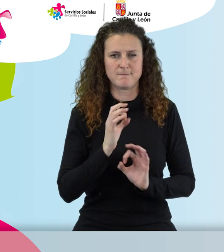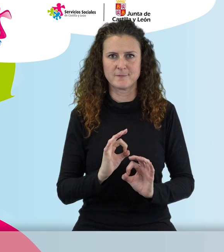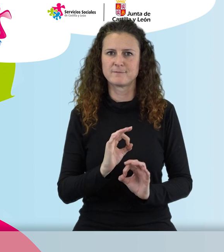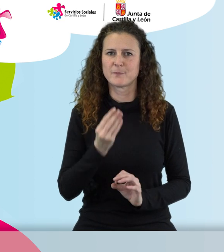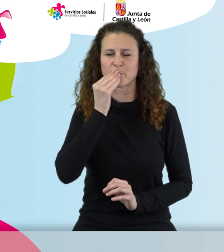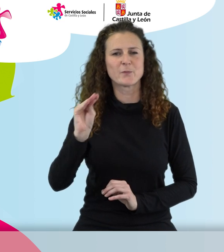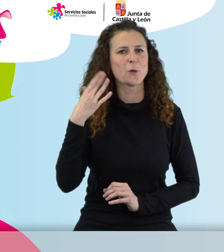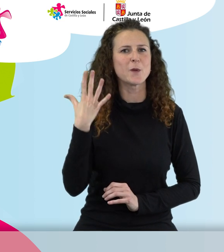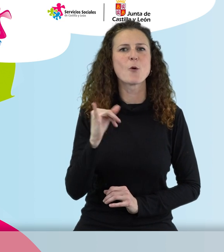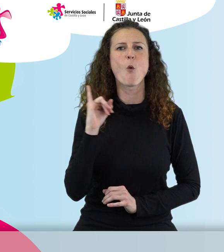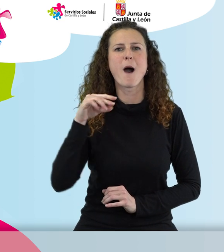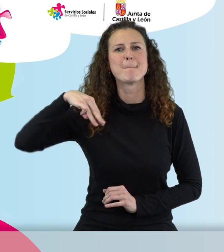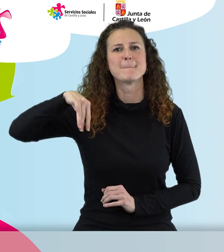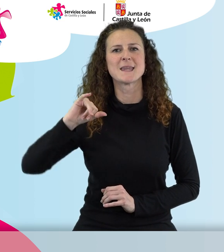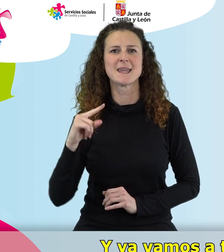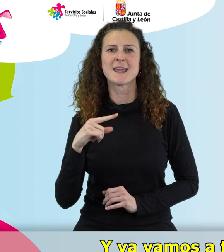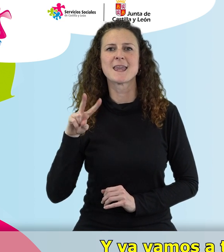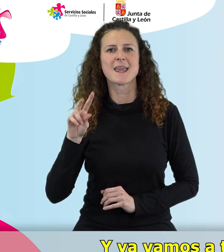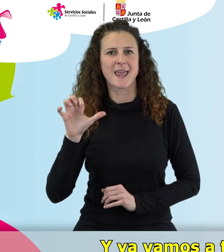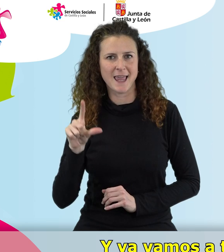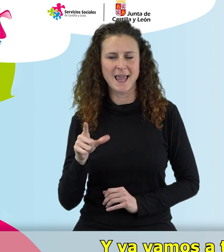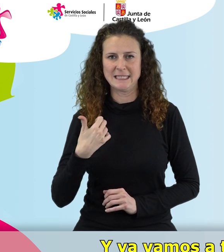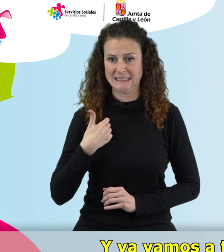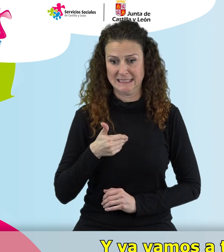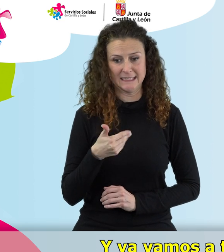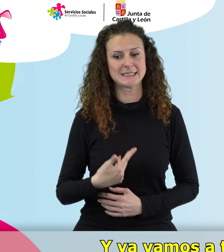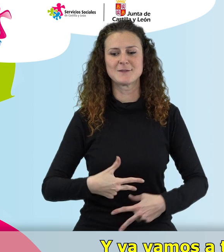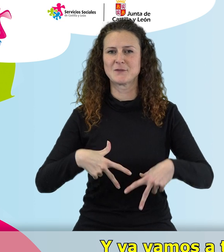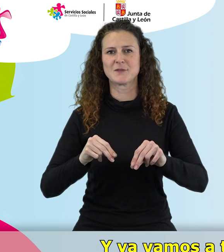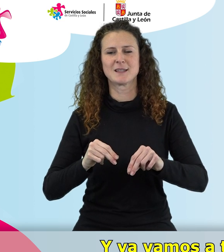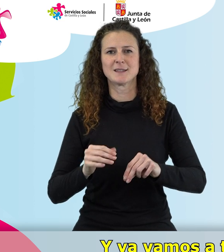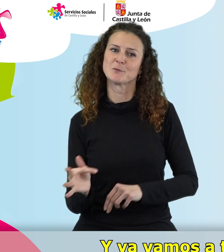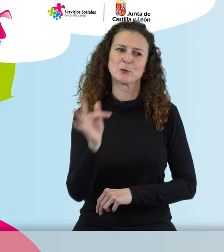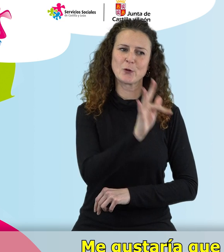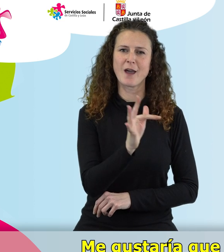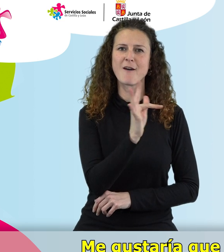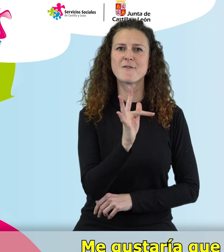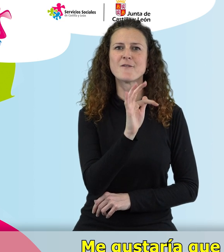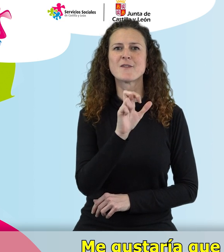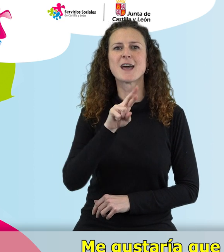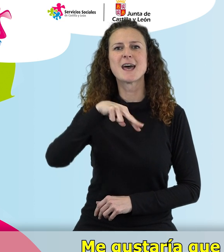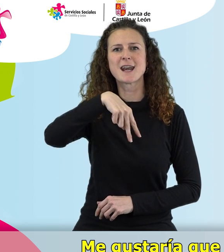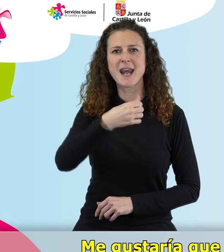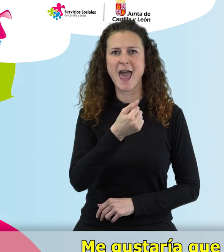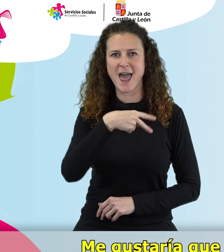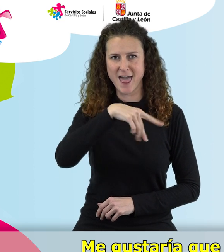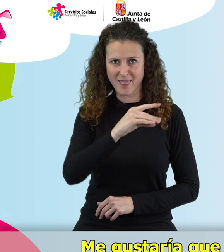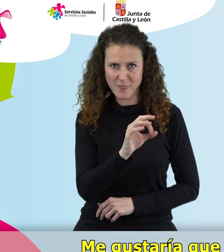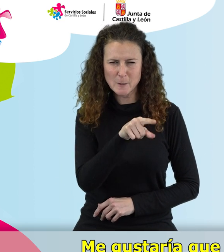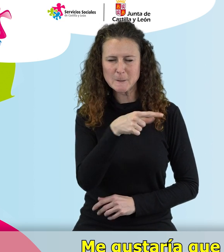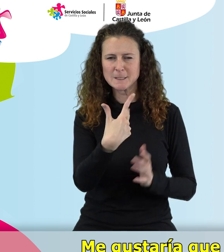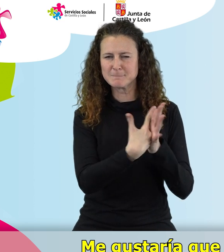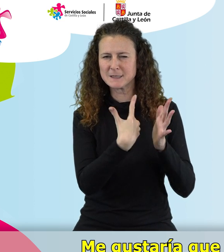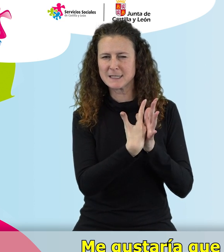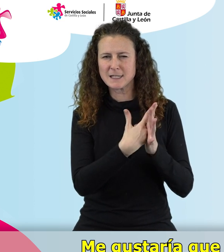Estupendo, Juan Miguel. Ya vamos a terminar. Vuelvo contigo, Fernando. Me gustaría que nos dijeras las